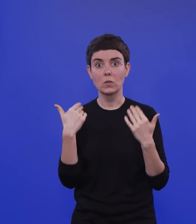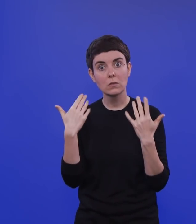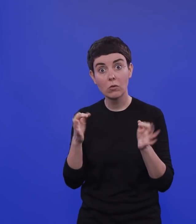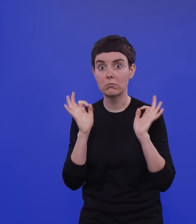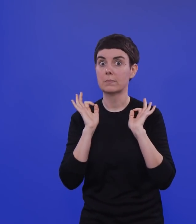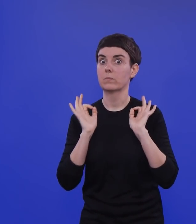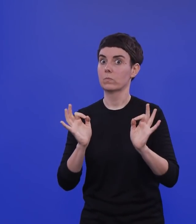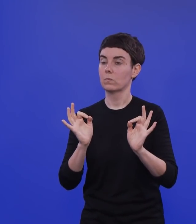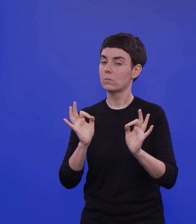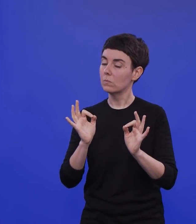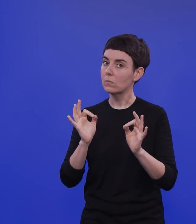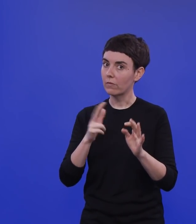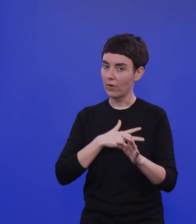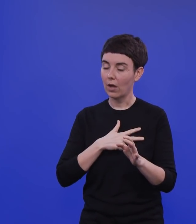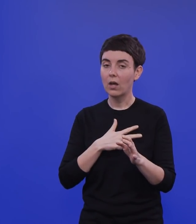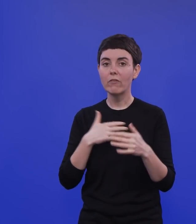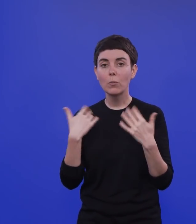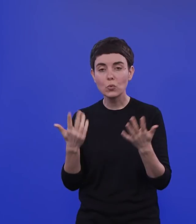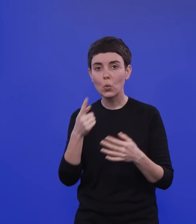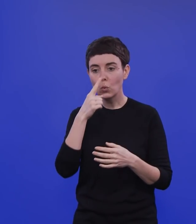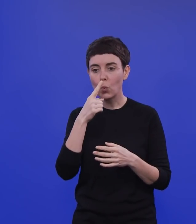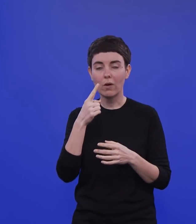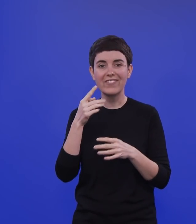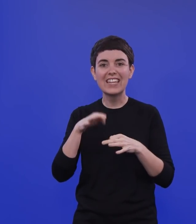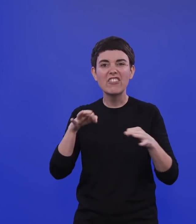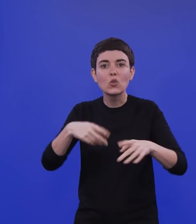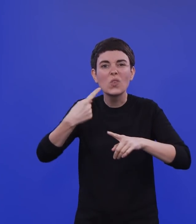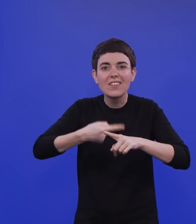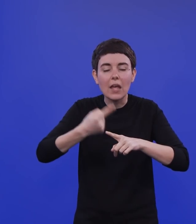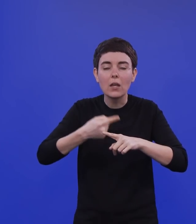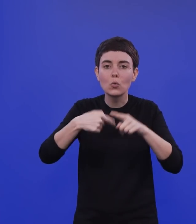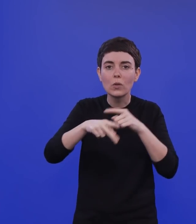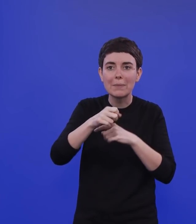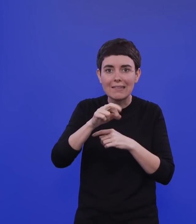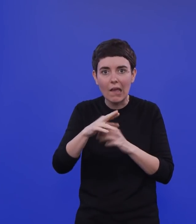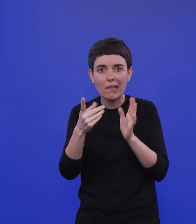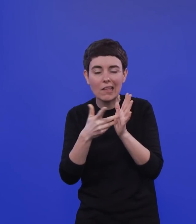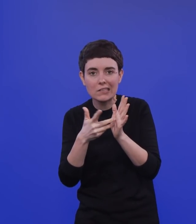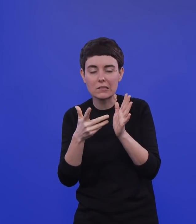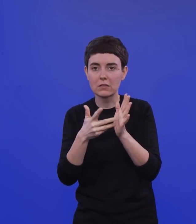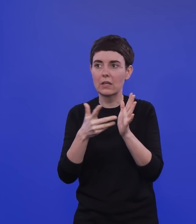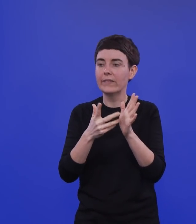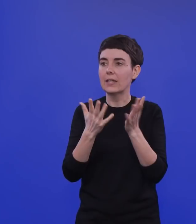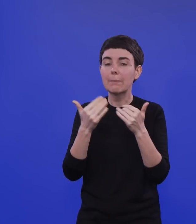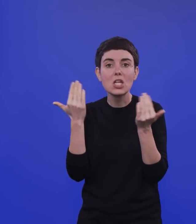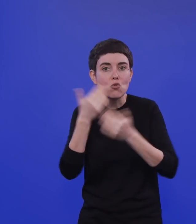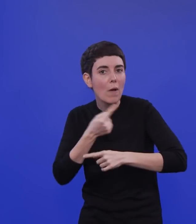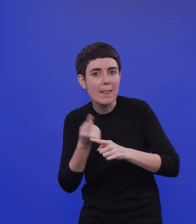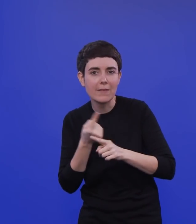das ist nicht nur ein Zählen der Infektionen per PCR, also keine Graubereiche, keine Dunkelziffern dabei in der Untererfassung durch